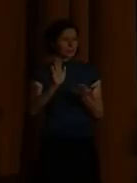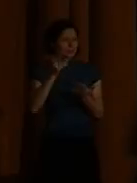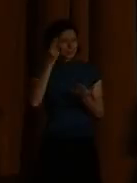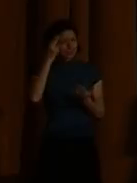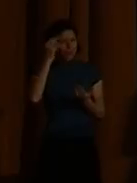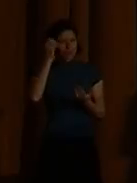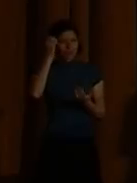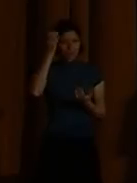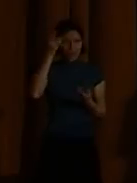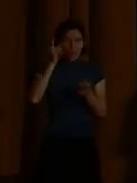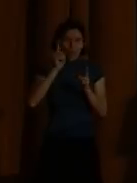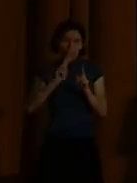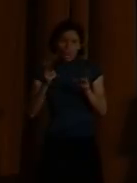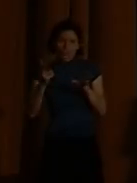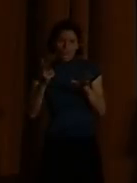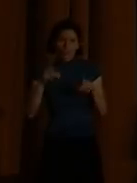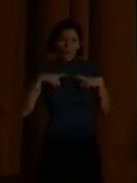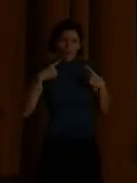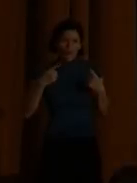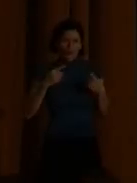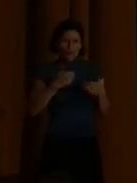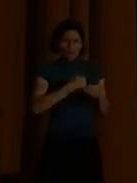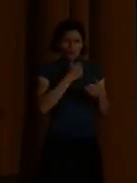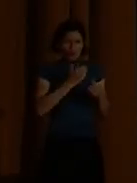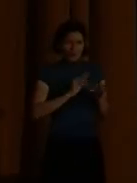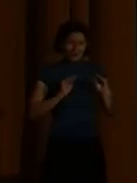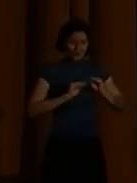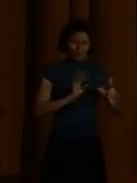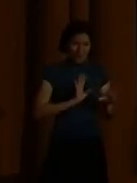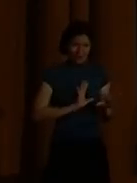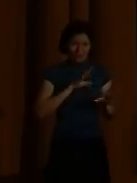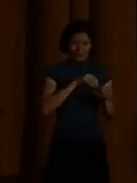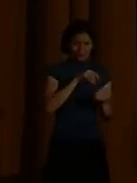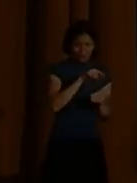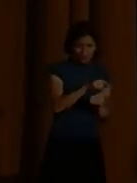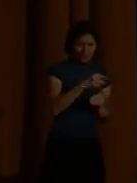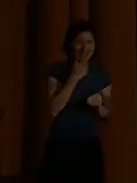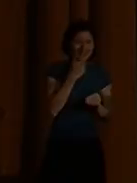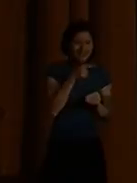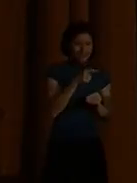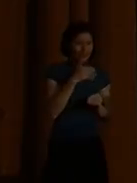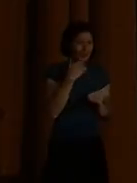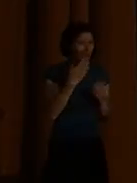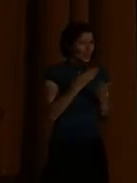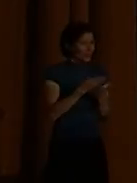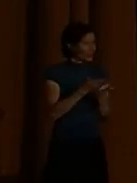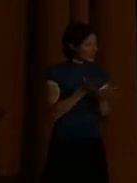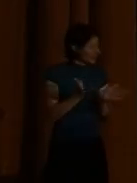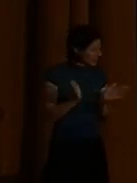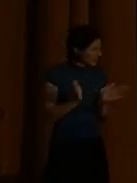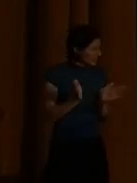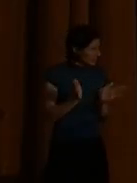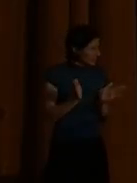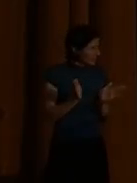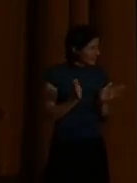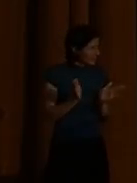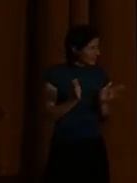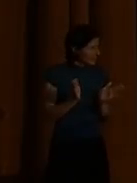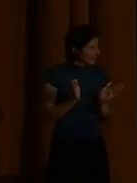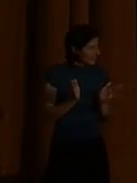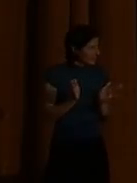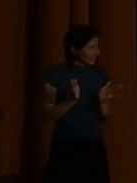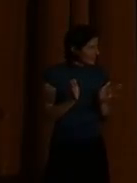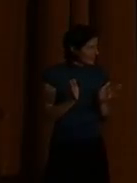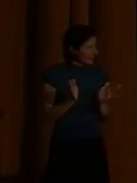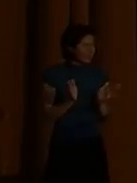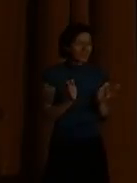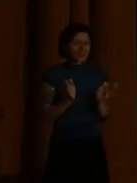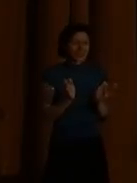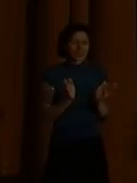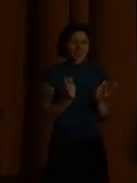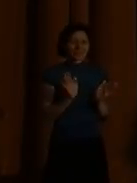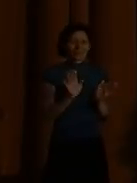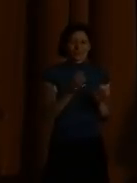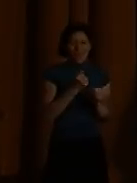auch